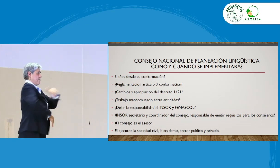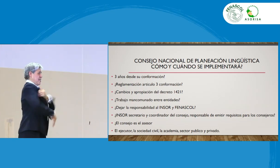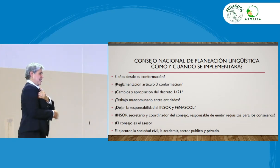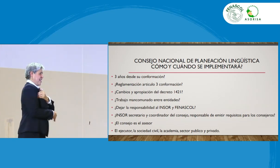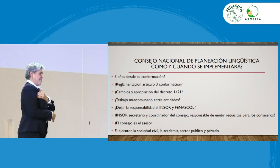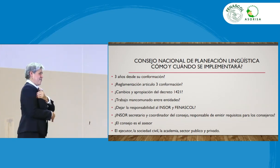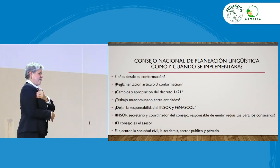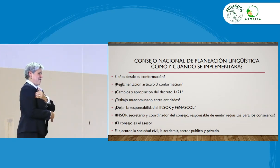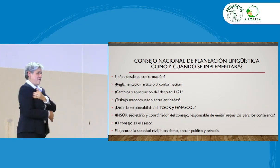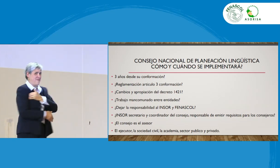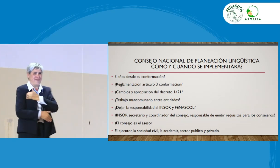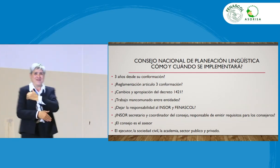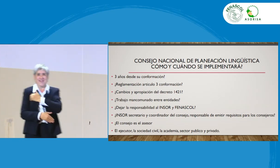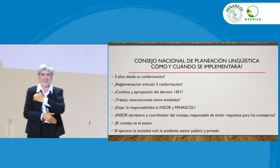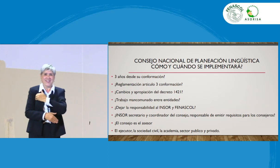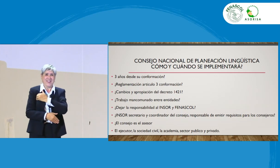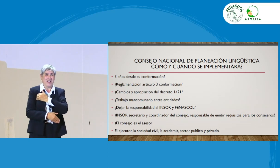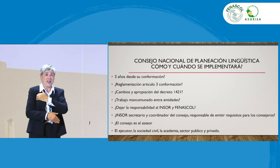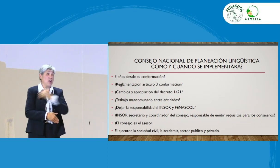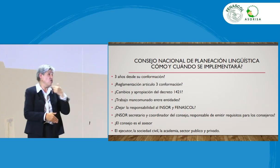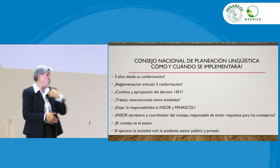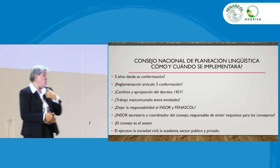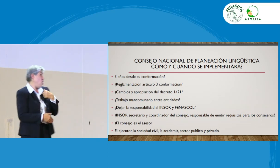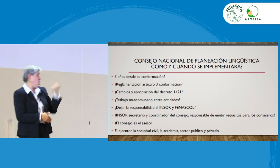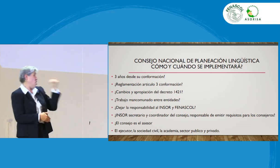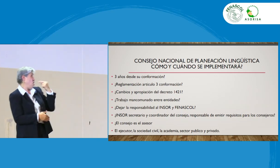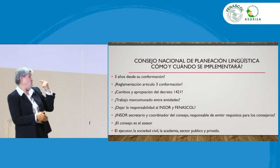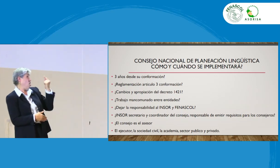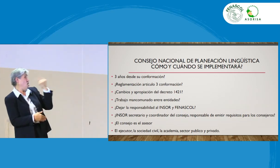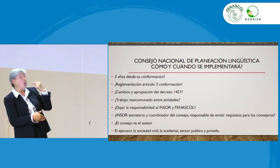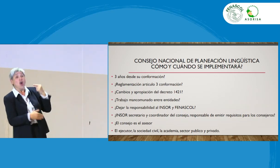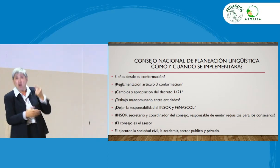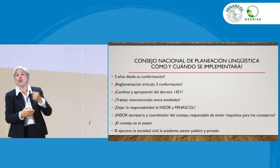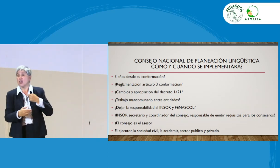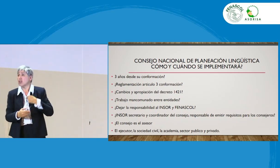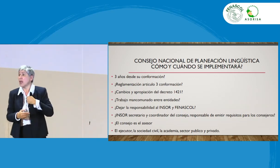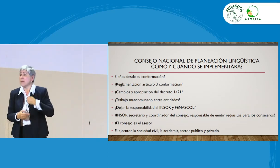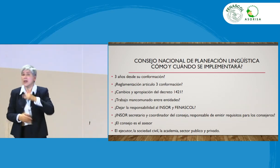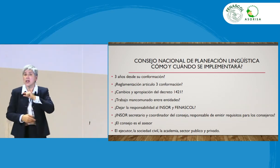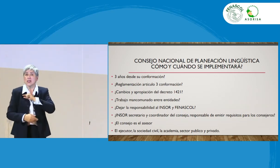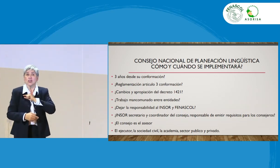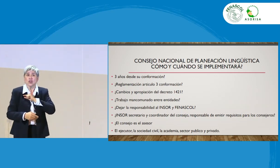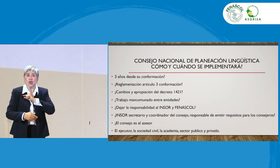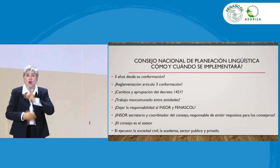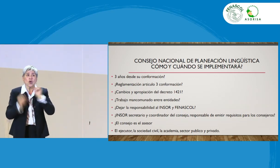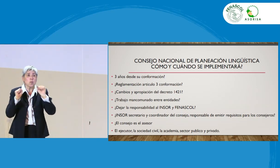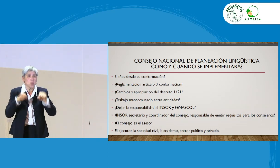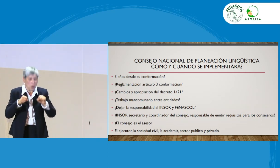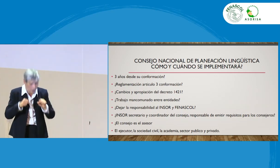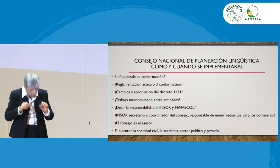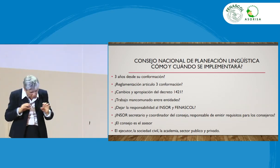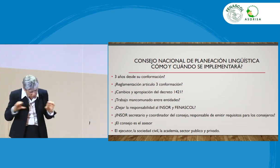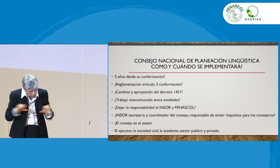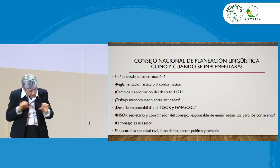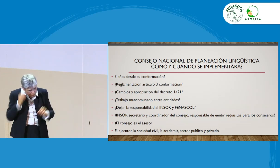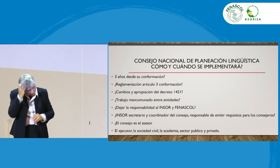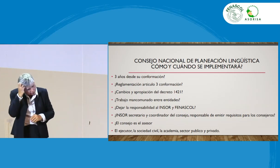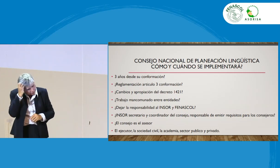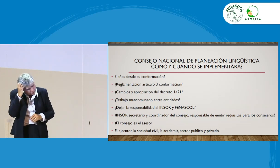frente al Ministerio, pues, que es el que manda, en realidad, entonces, nosotros, bueno, qué acciones podemos hacer,